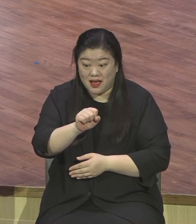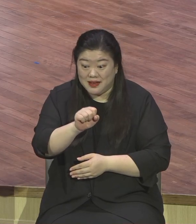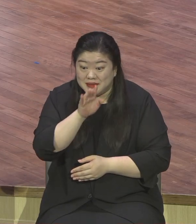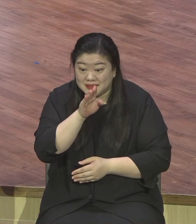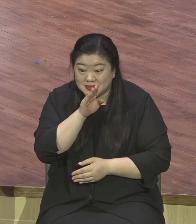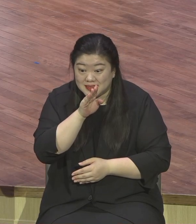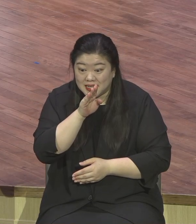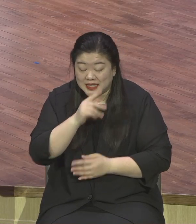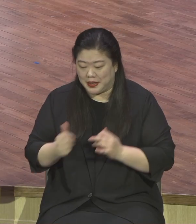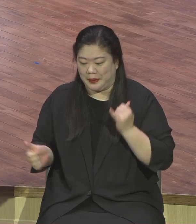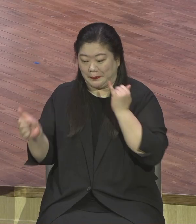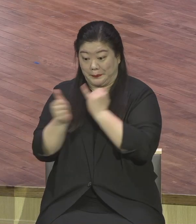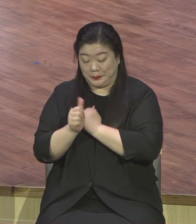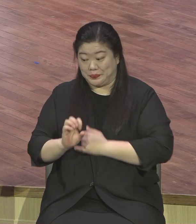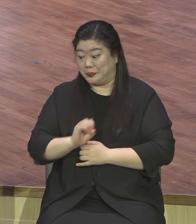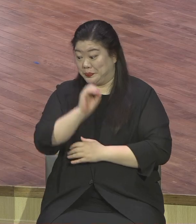하나님 없으니 행복은 어때요